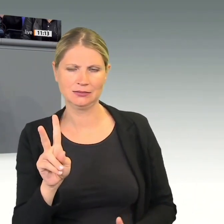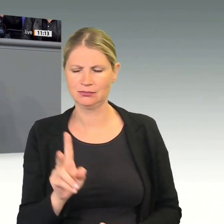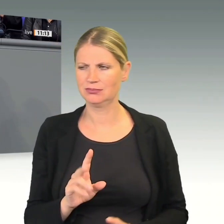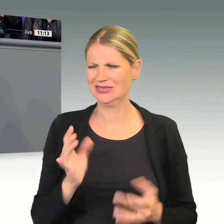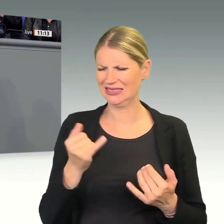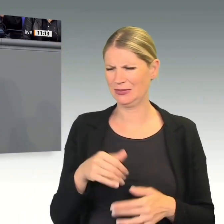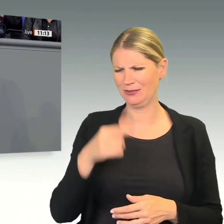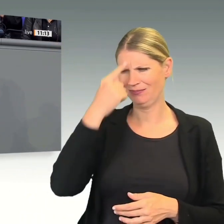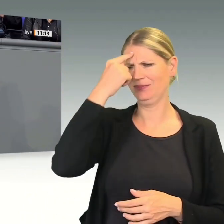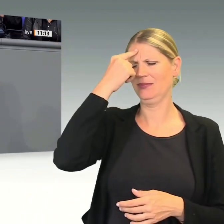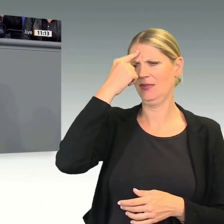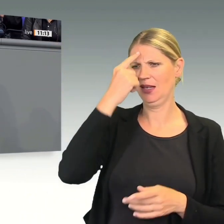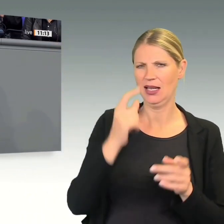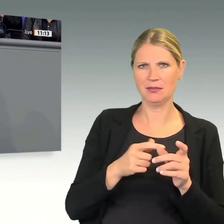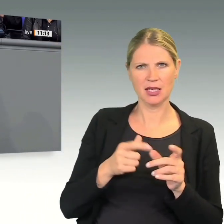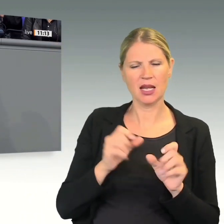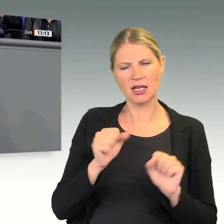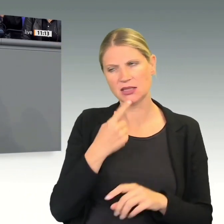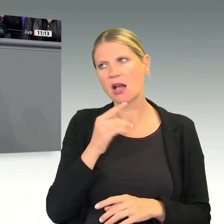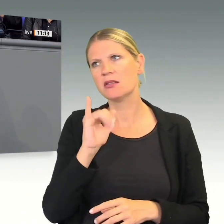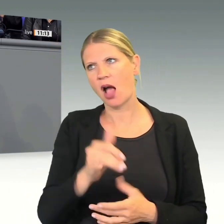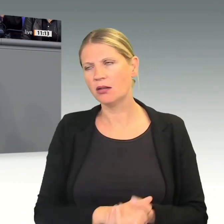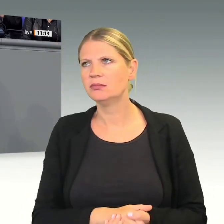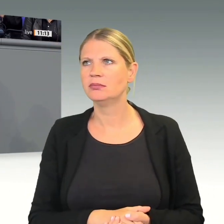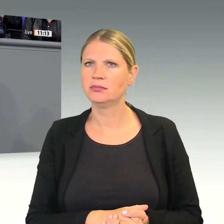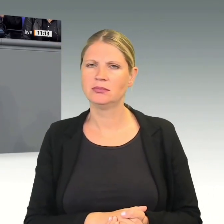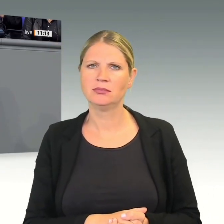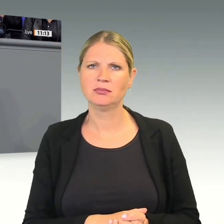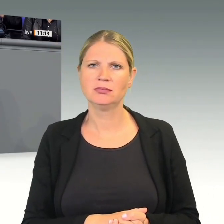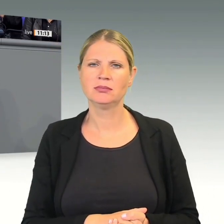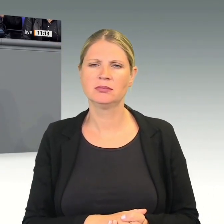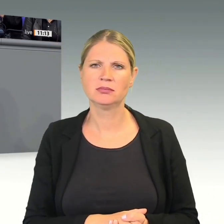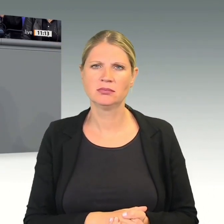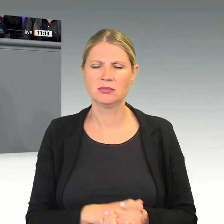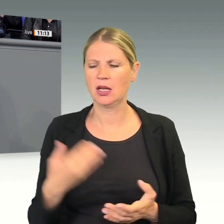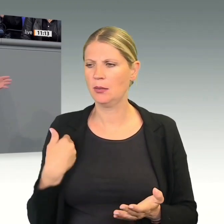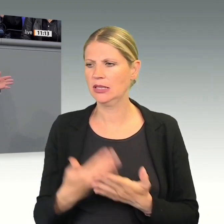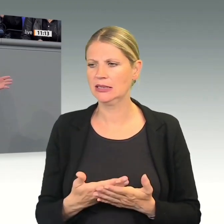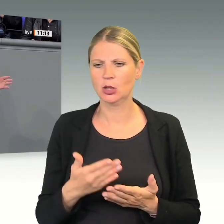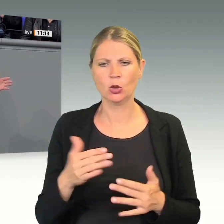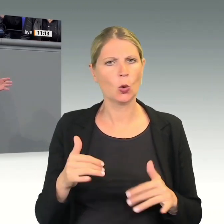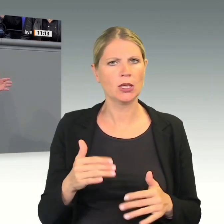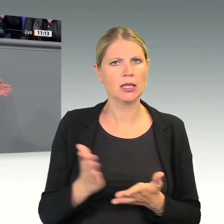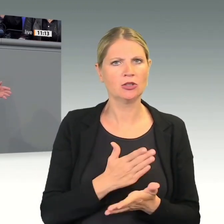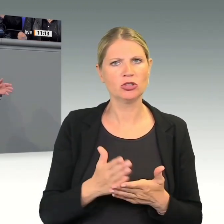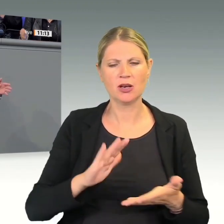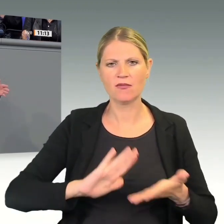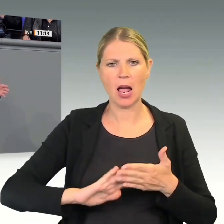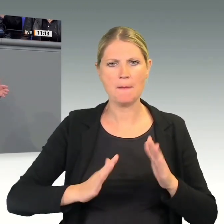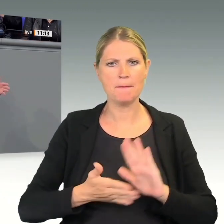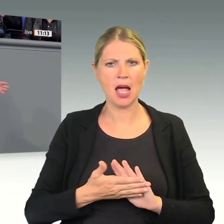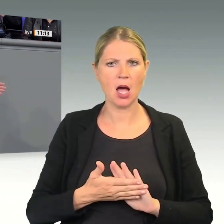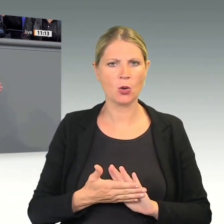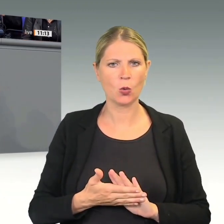Sie, ja, jetzt kann man sagen, es ist ja noch gar nicht entschieden, ob die Vereinbarung gesplittet wird. Ja,